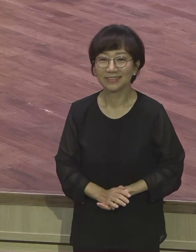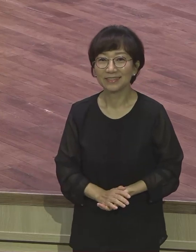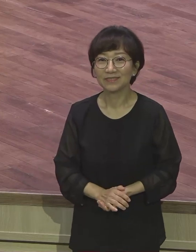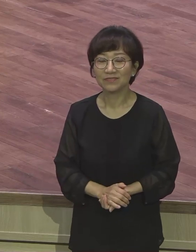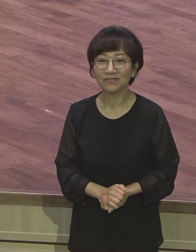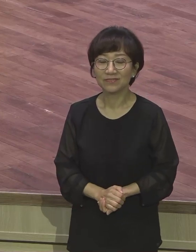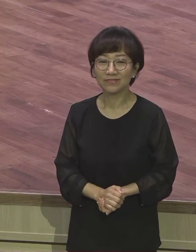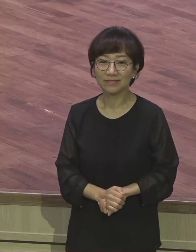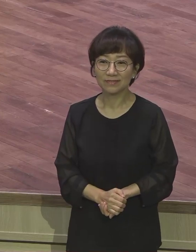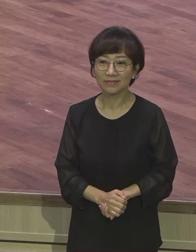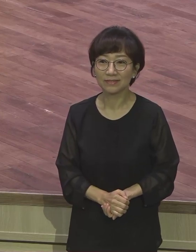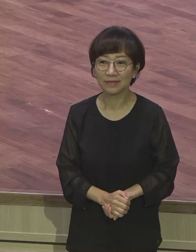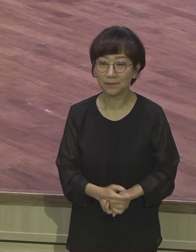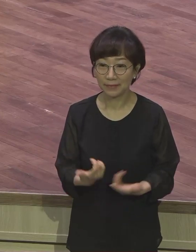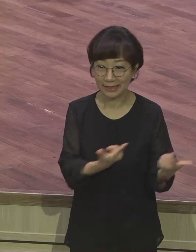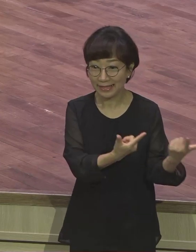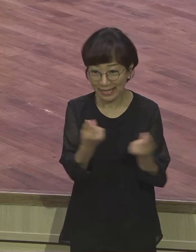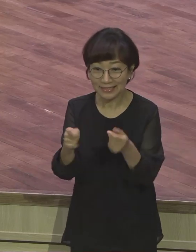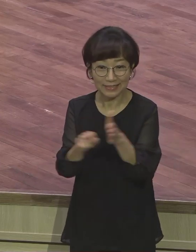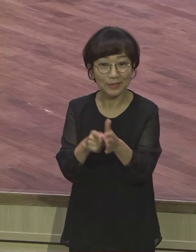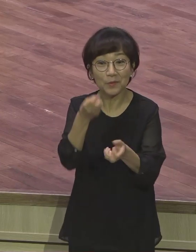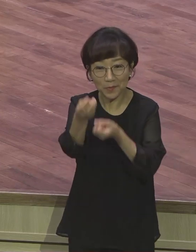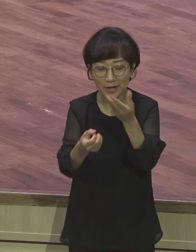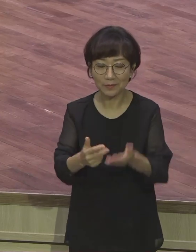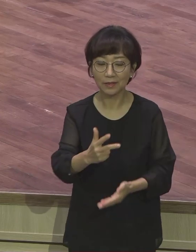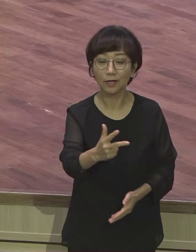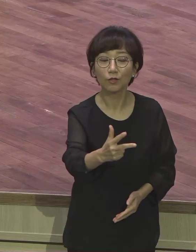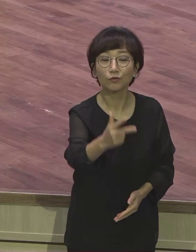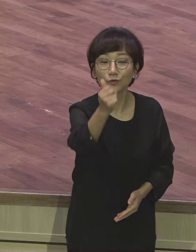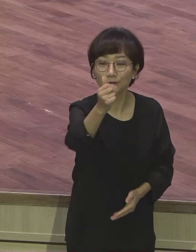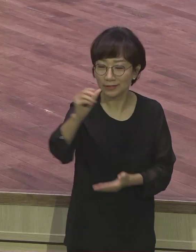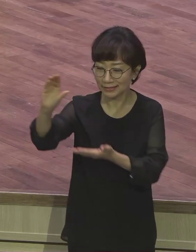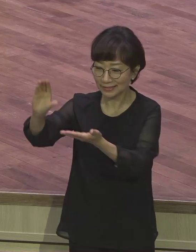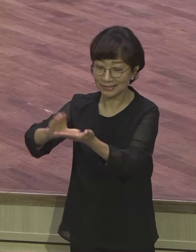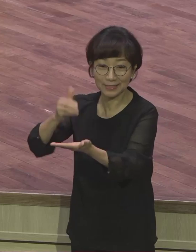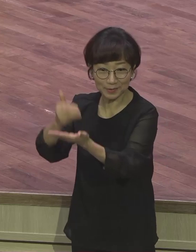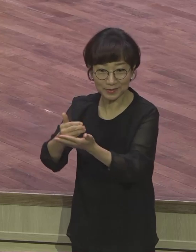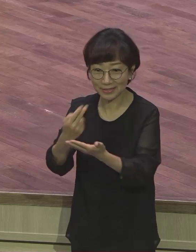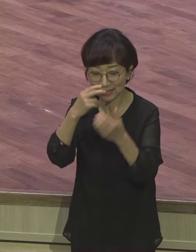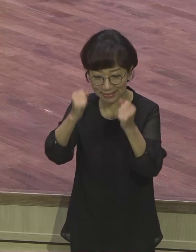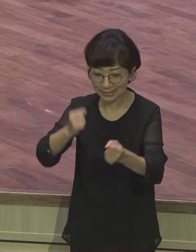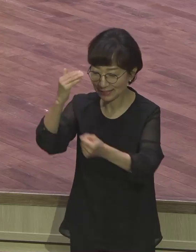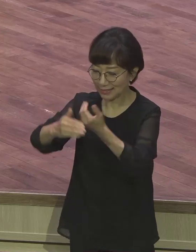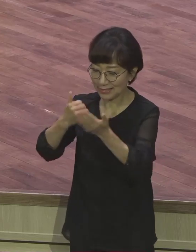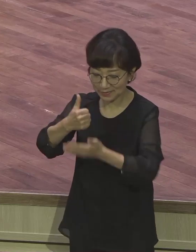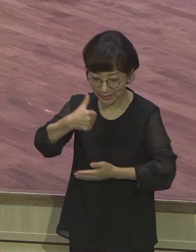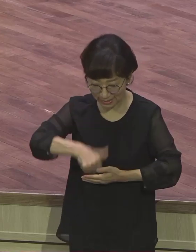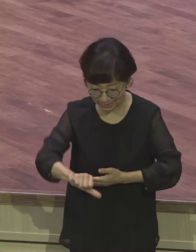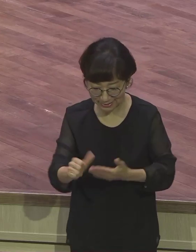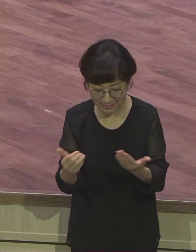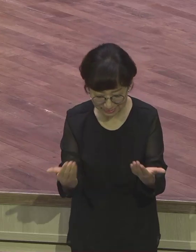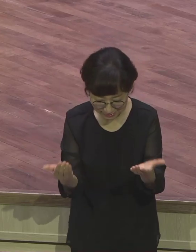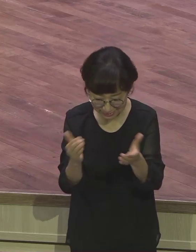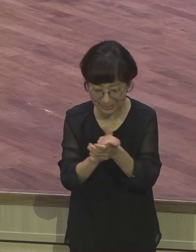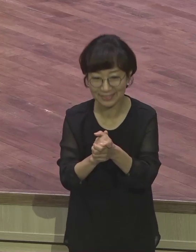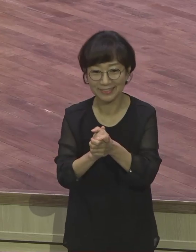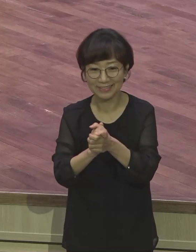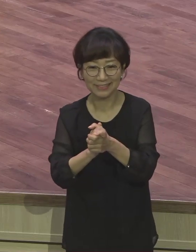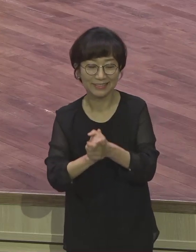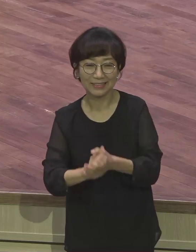신앙 고백합니다. 주는 그리스도시오 살아계신 하나님의 아들이 있습니다. 우리 해외생들도